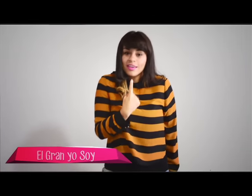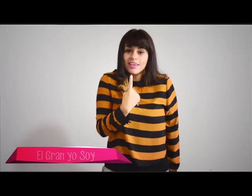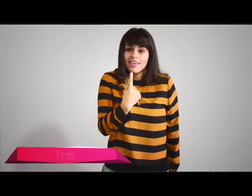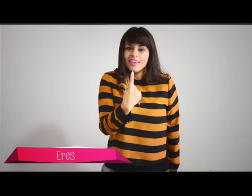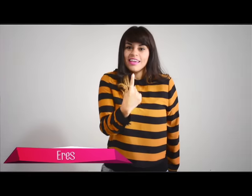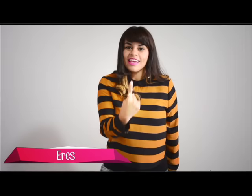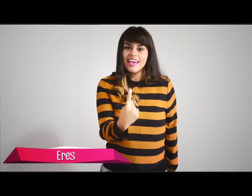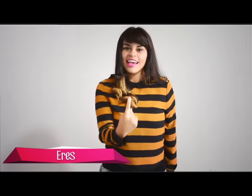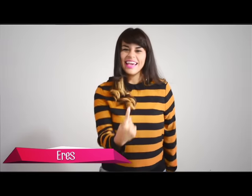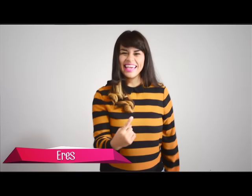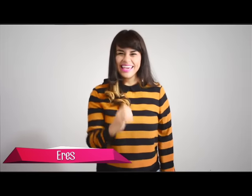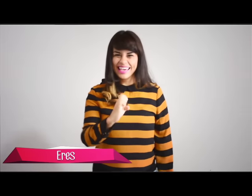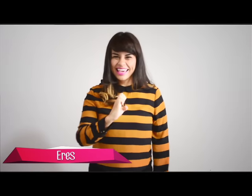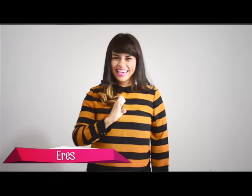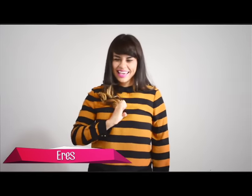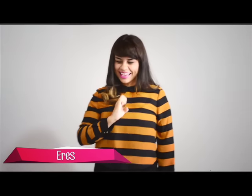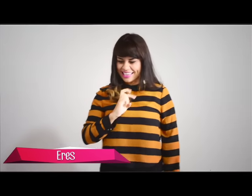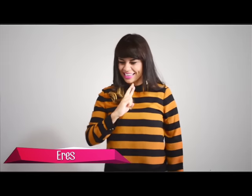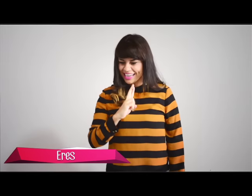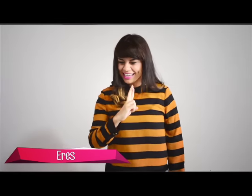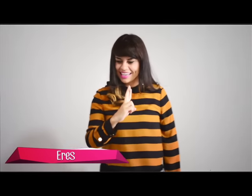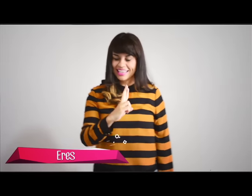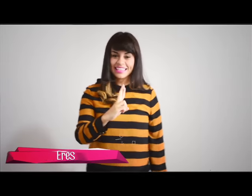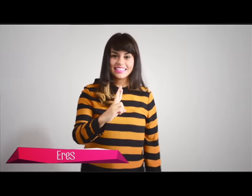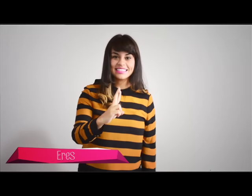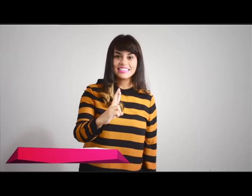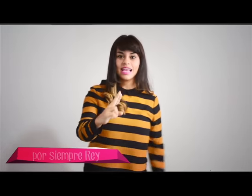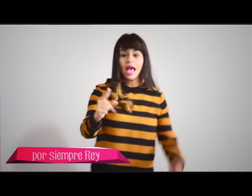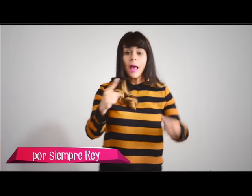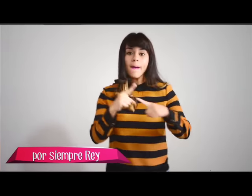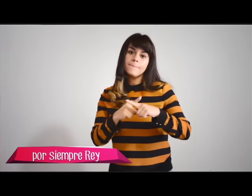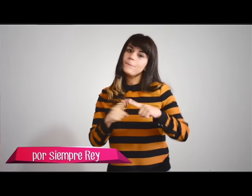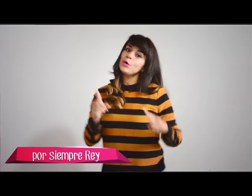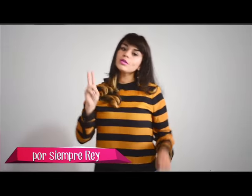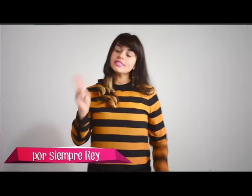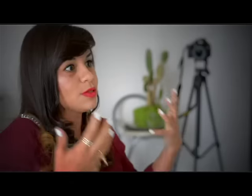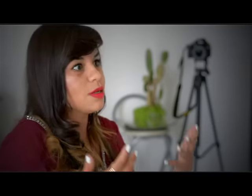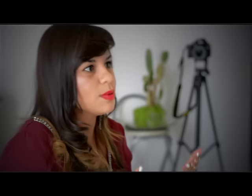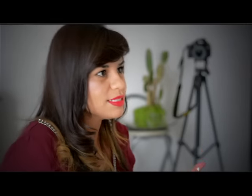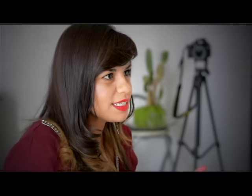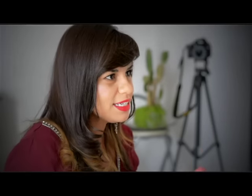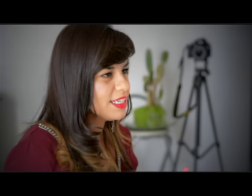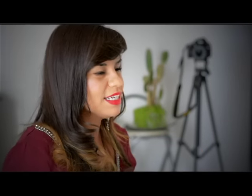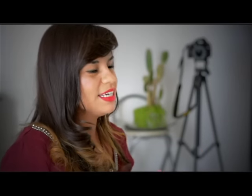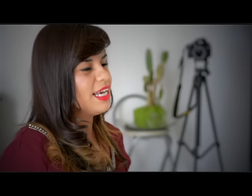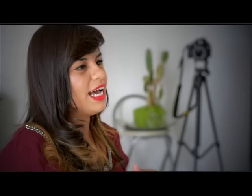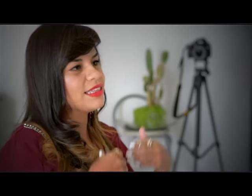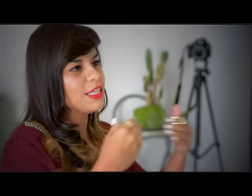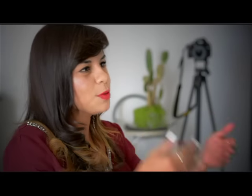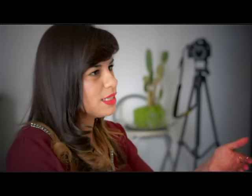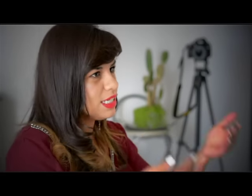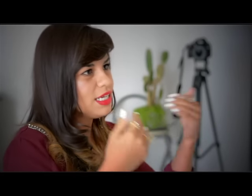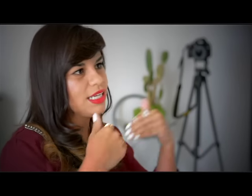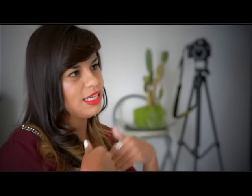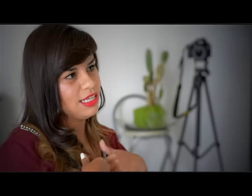aprender y las canciones son con palabras no tan rebuscadas para que no te cueste tanto a ti y